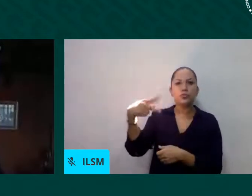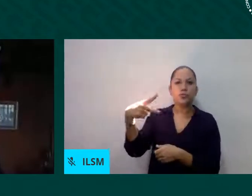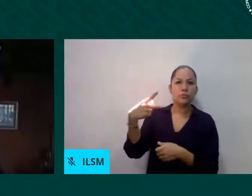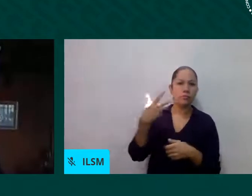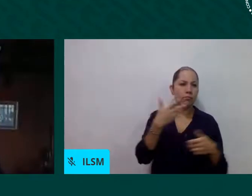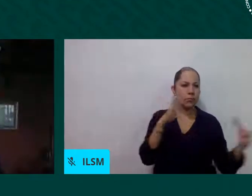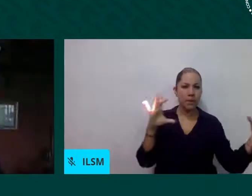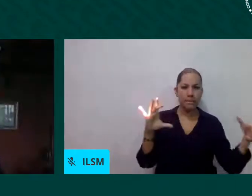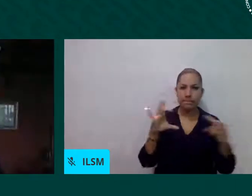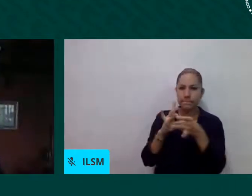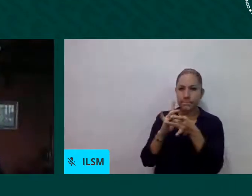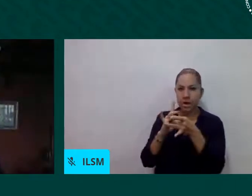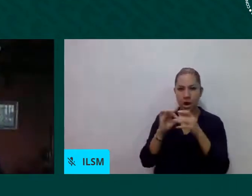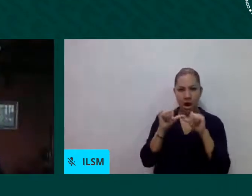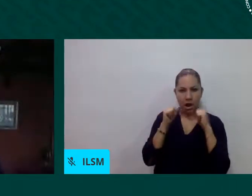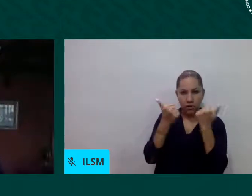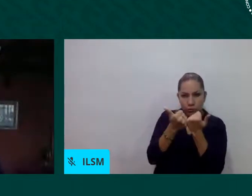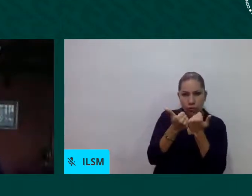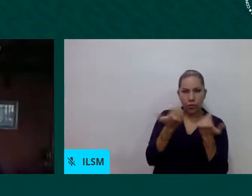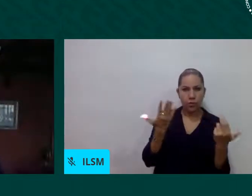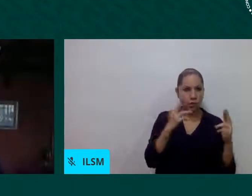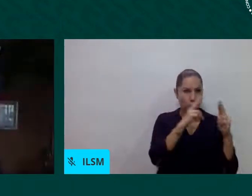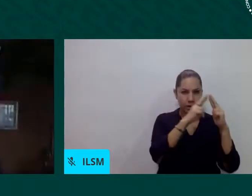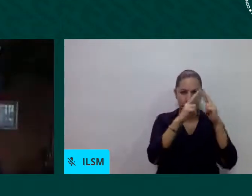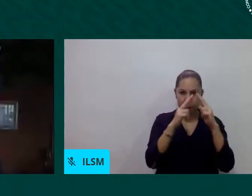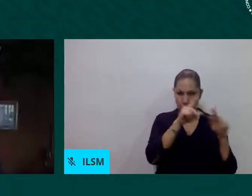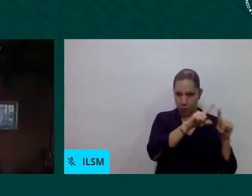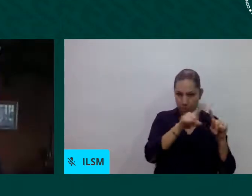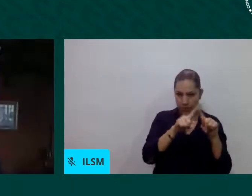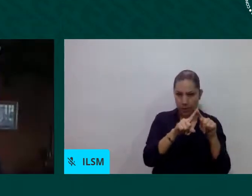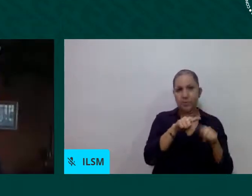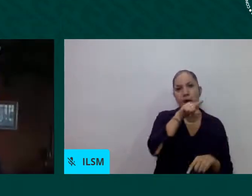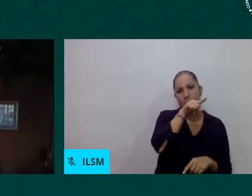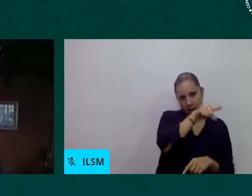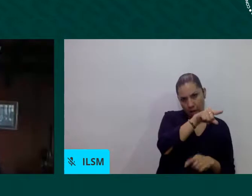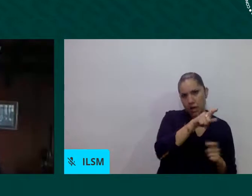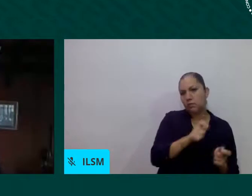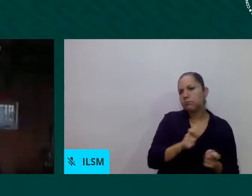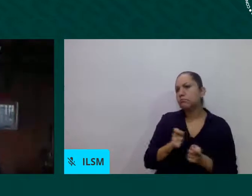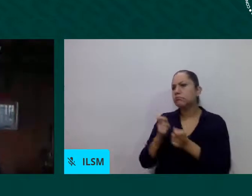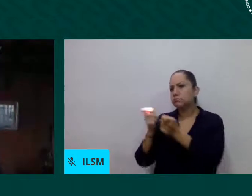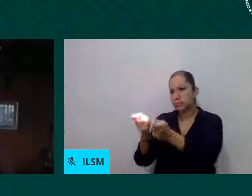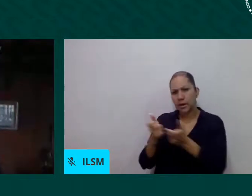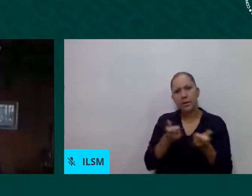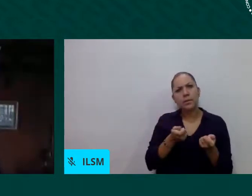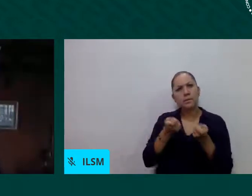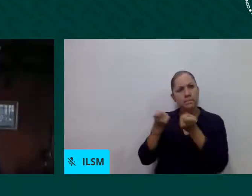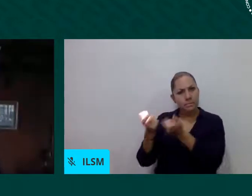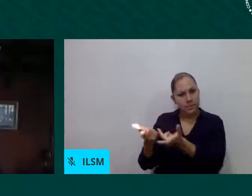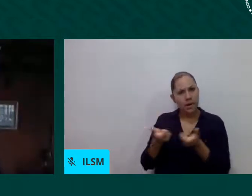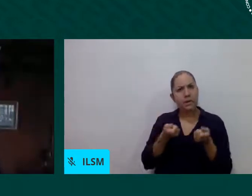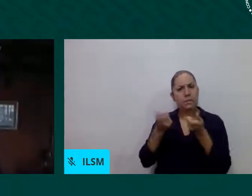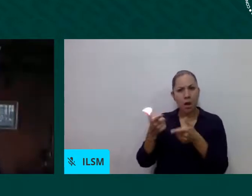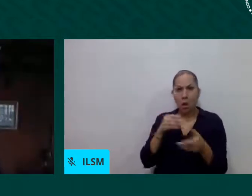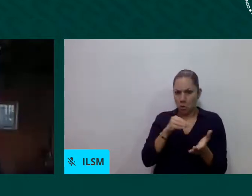enviaba permanentemente y se le sigue enviando permanentemente asistencia alimentaria y a su vez